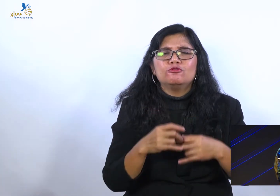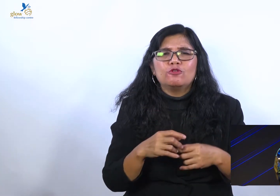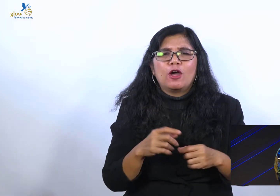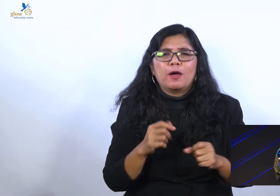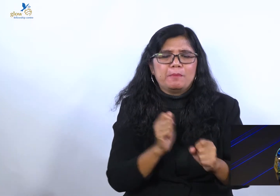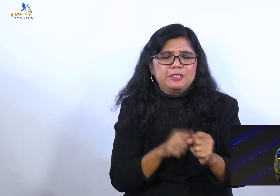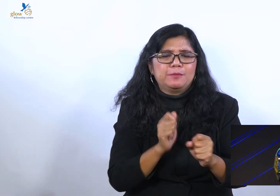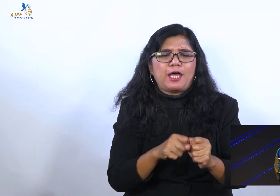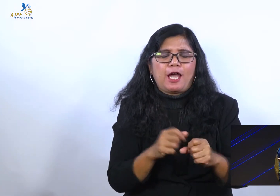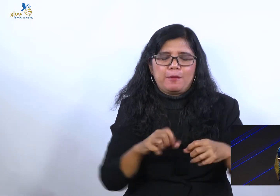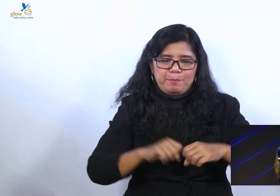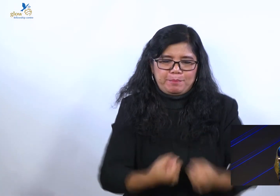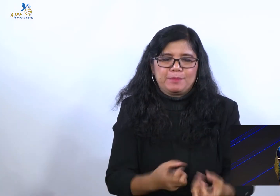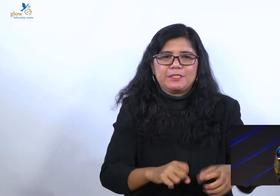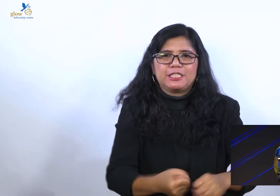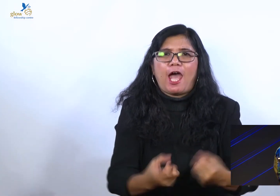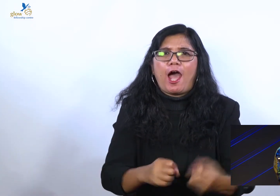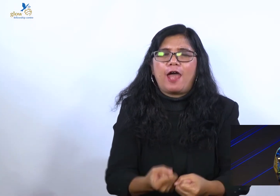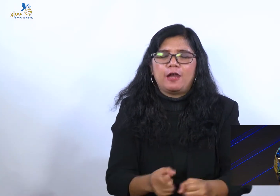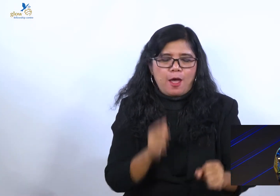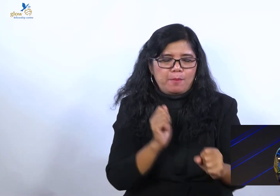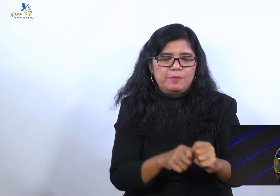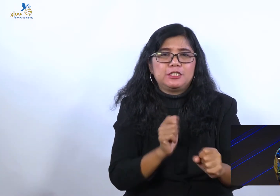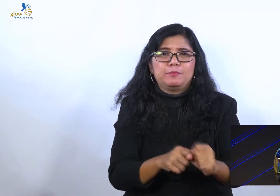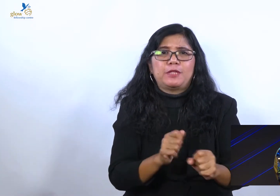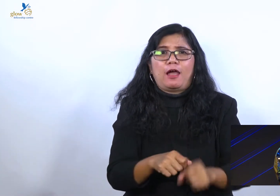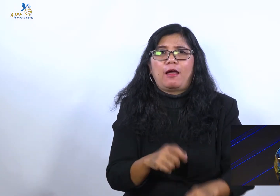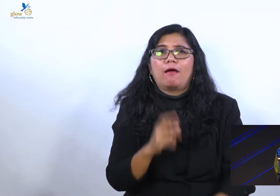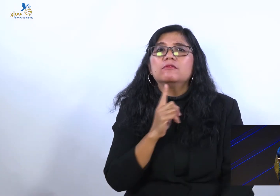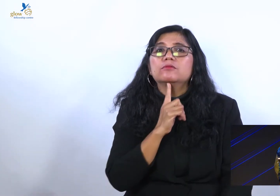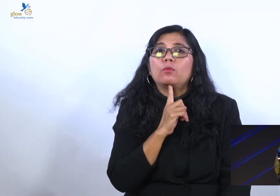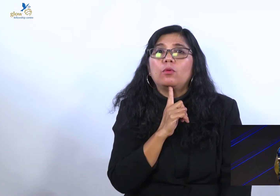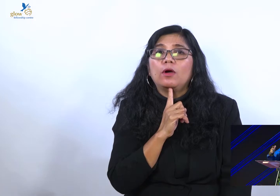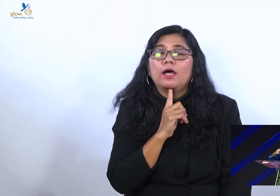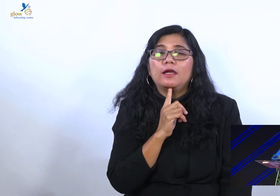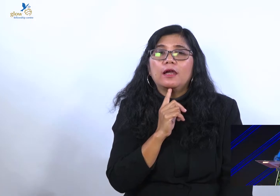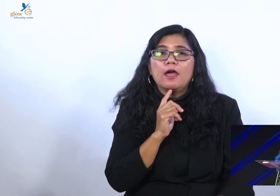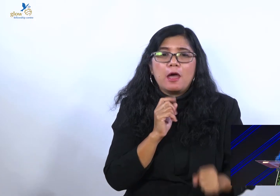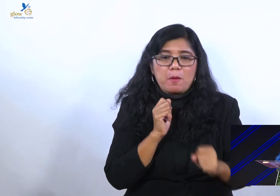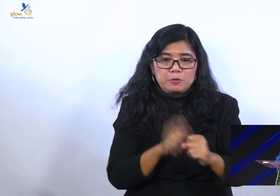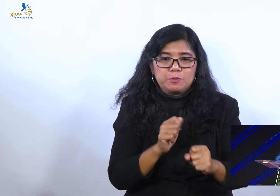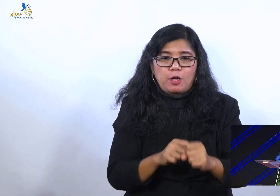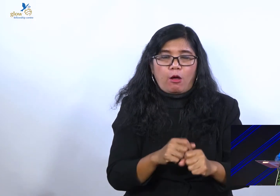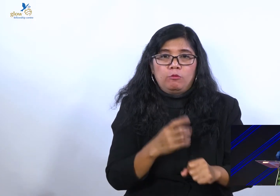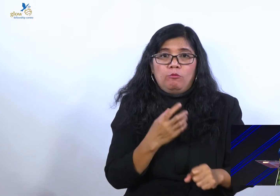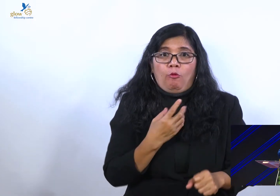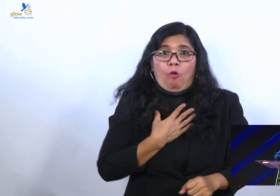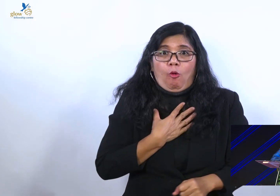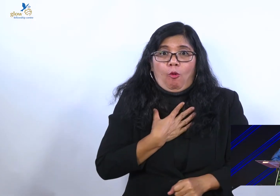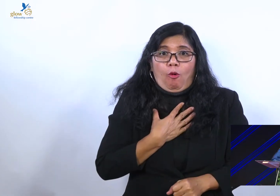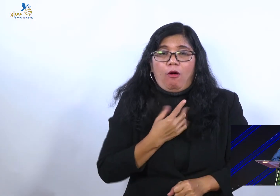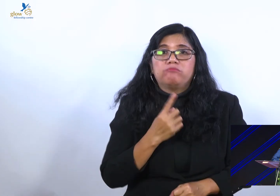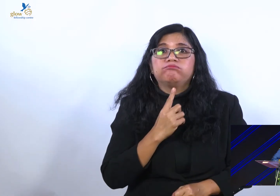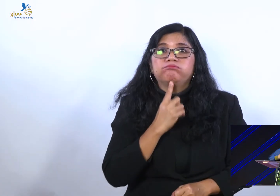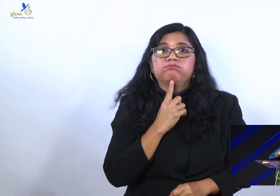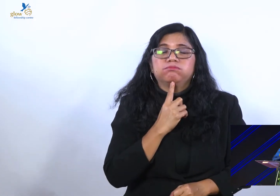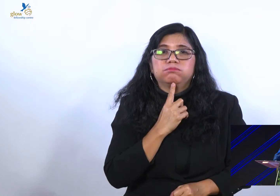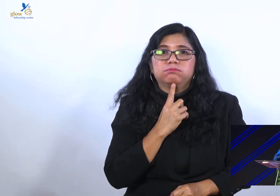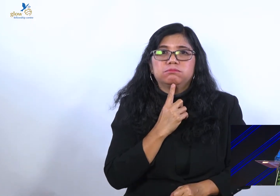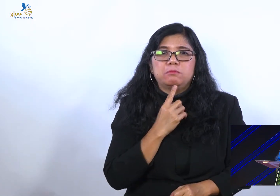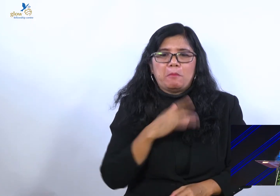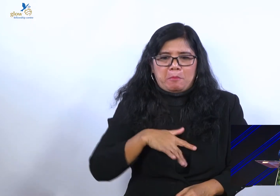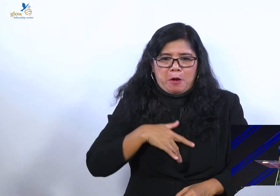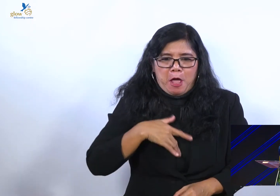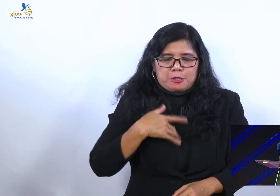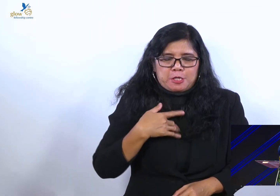perpecahan. Menciptakan kesombongan. Menciptakan keangkuhan. Menciptakan perasaan